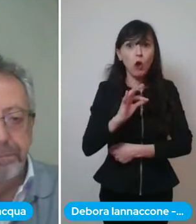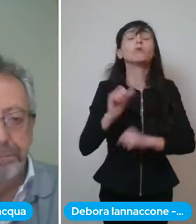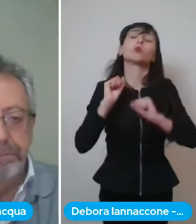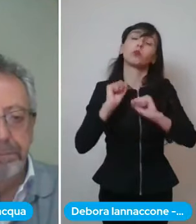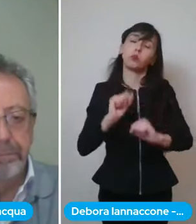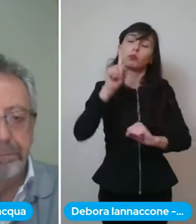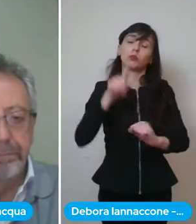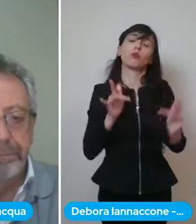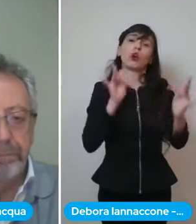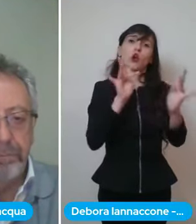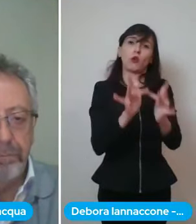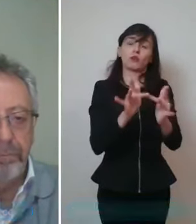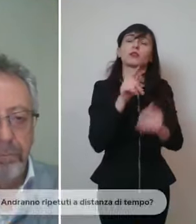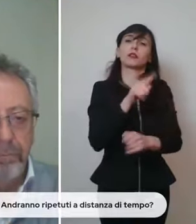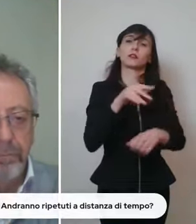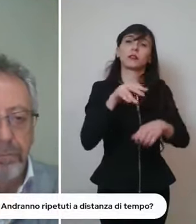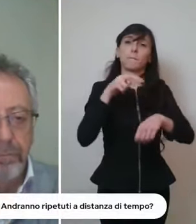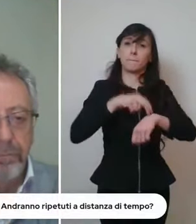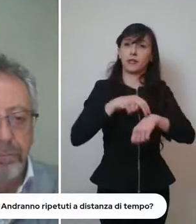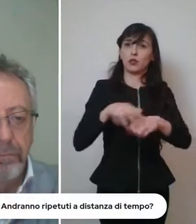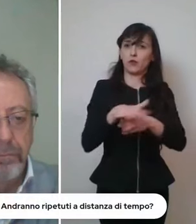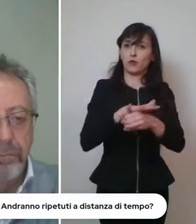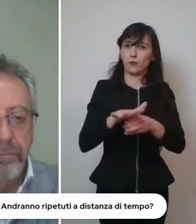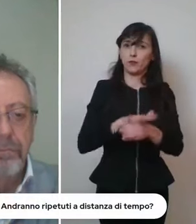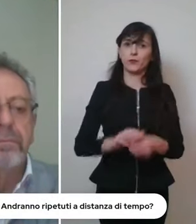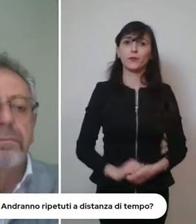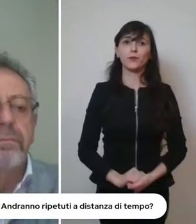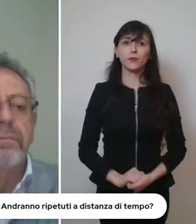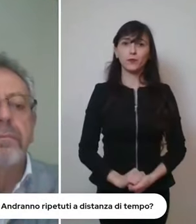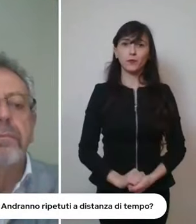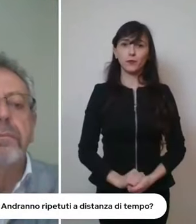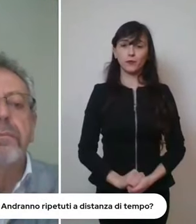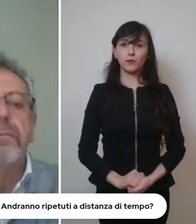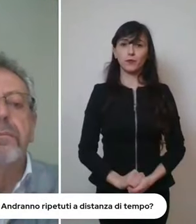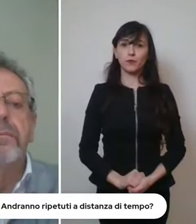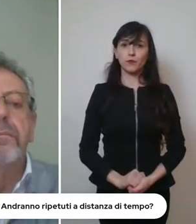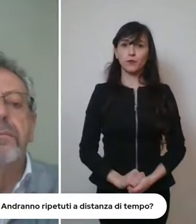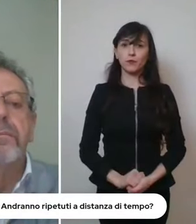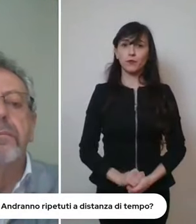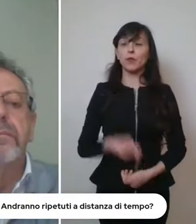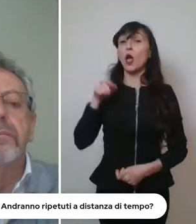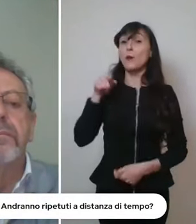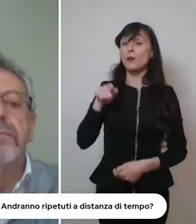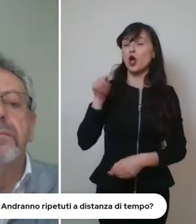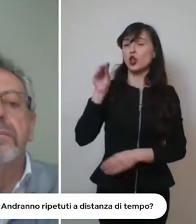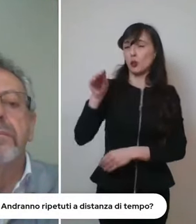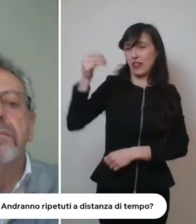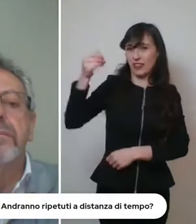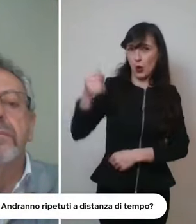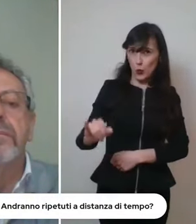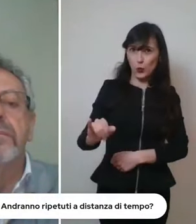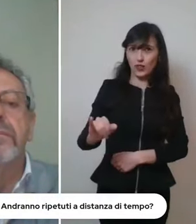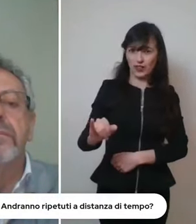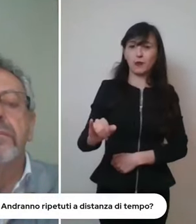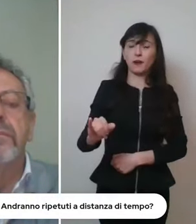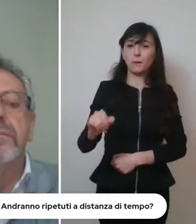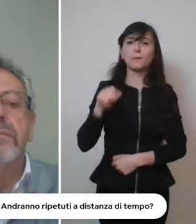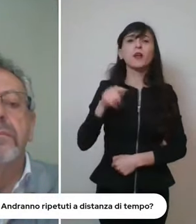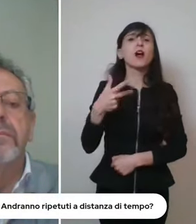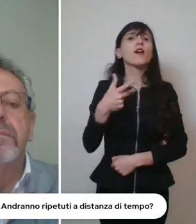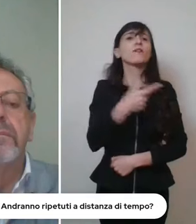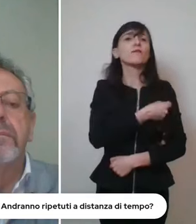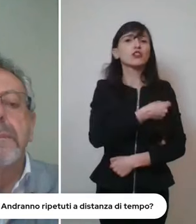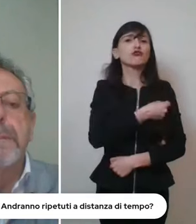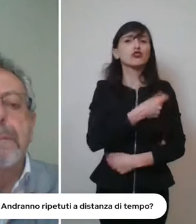questa è l'ultima domanda per il dottor belacco questi vaccini che durata anno di